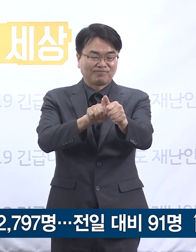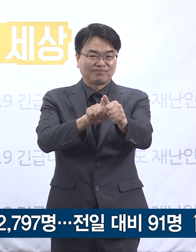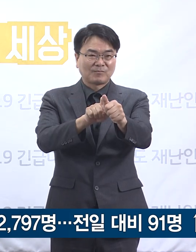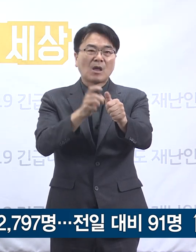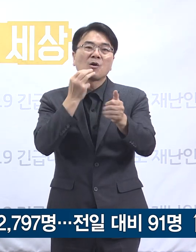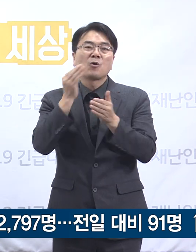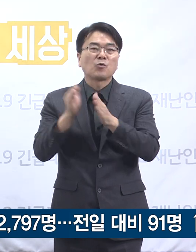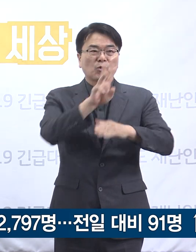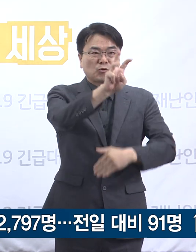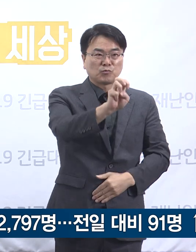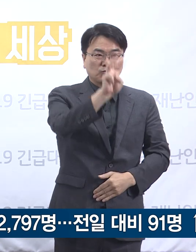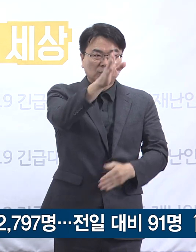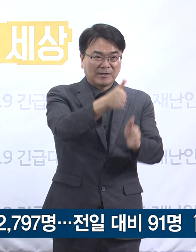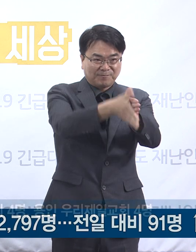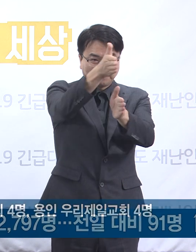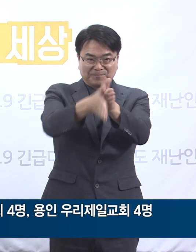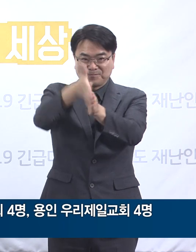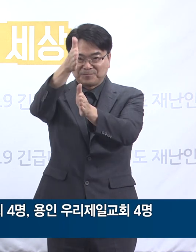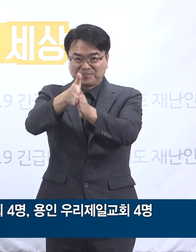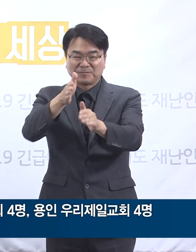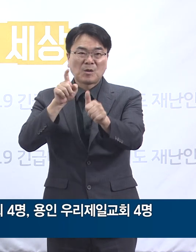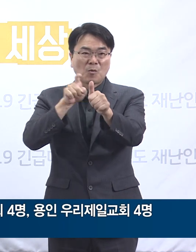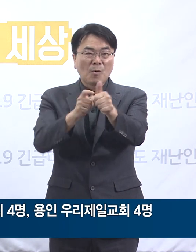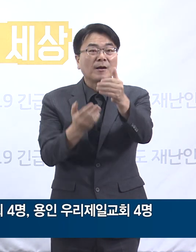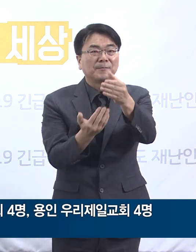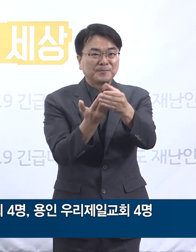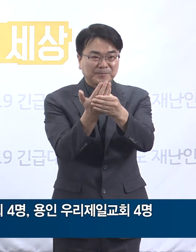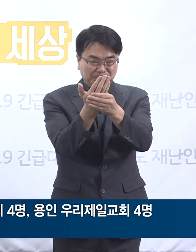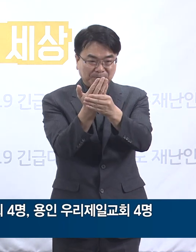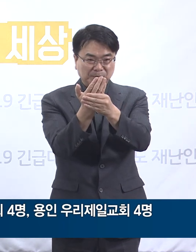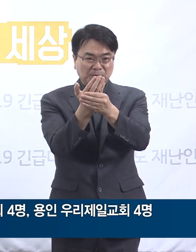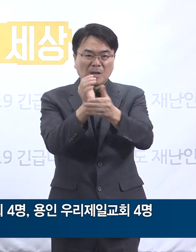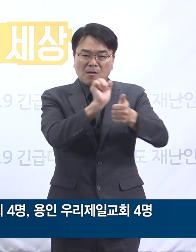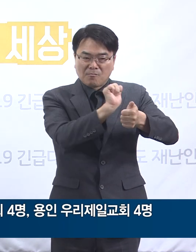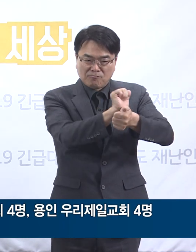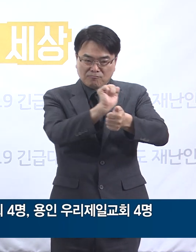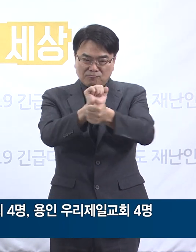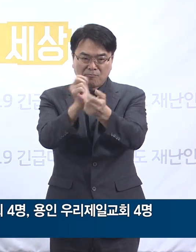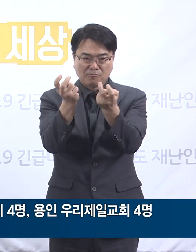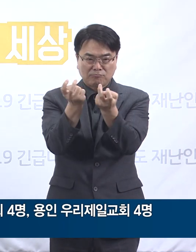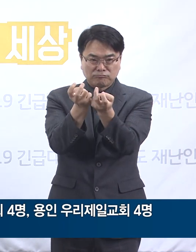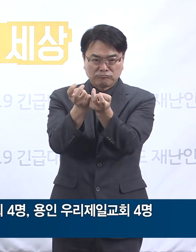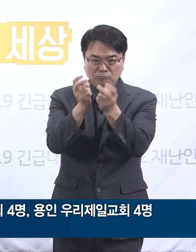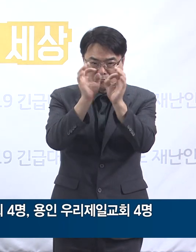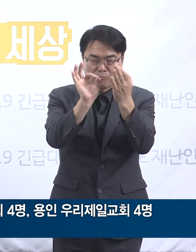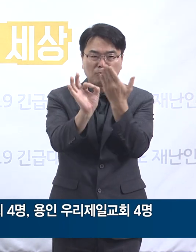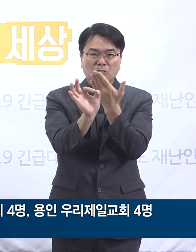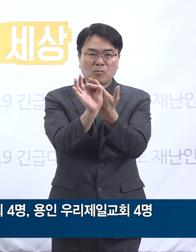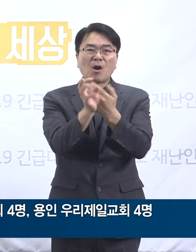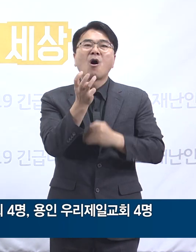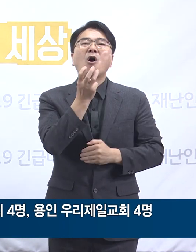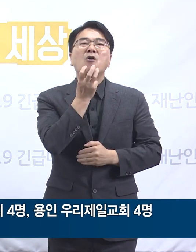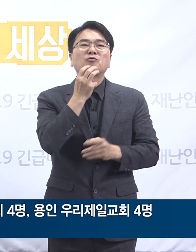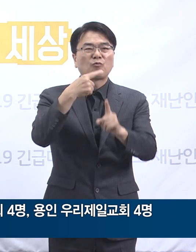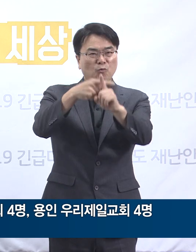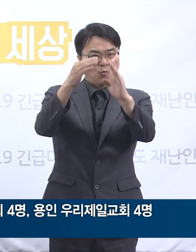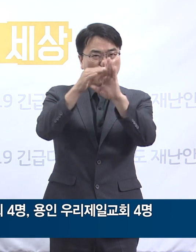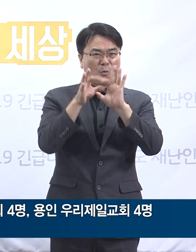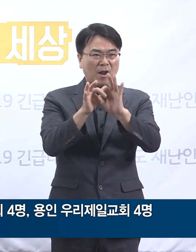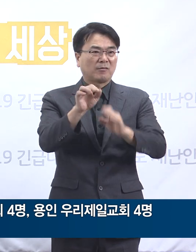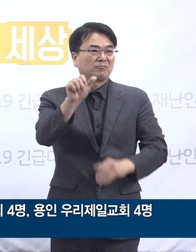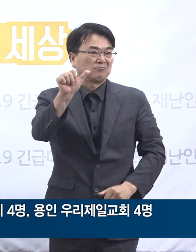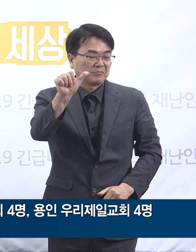확진자가 발생하였습니다. 그 및 신규 확진자의 감염 경로를 보면 서울 성북구 사랑제일교회 관련이 5명,